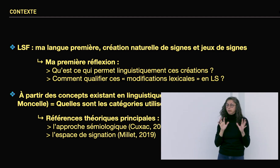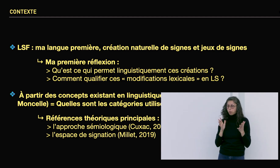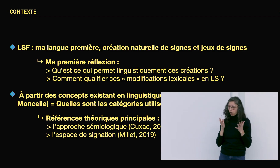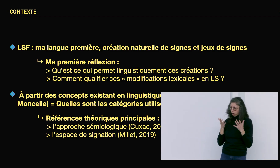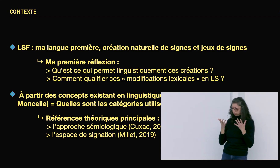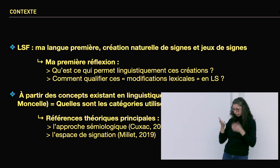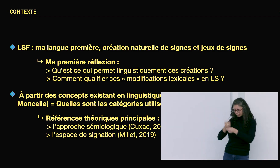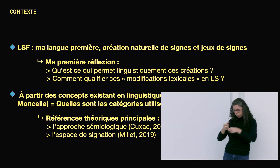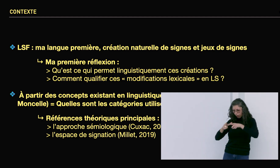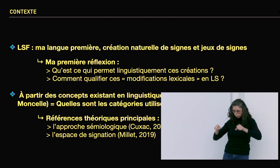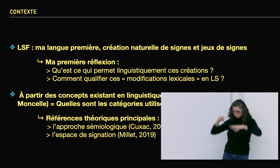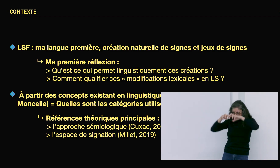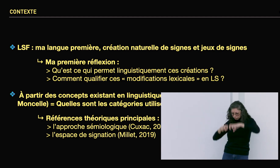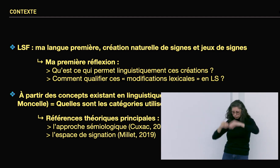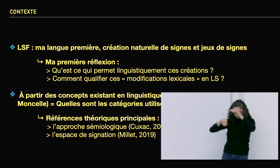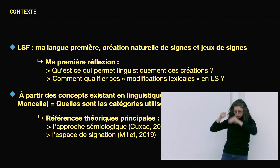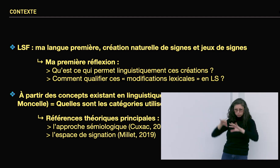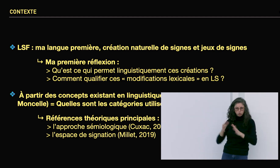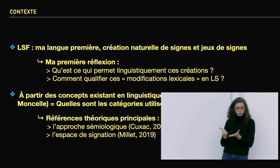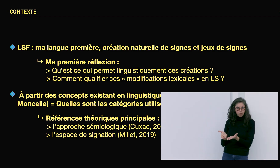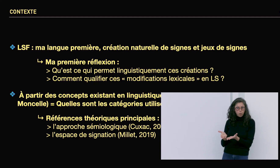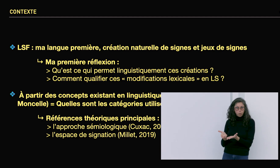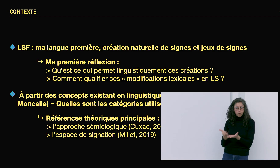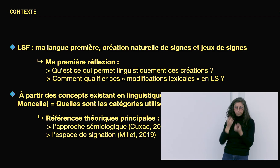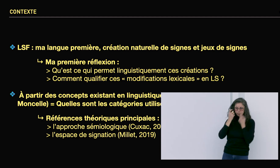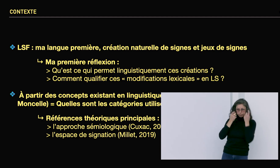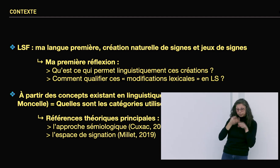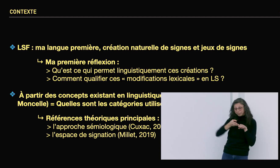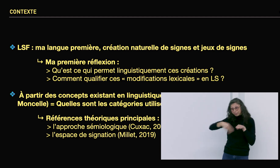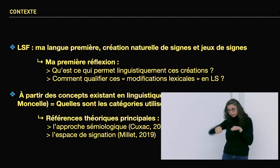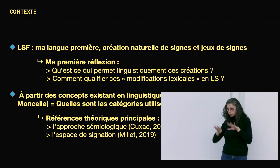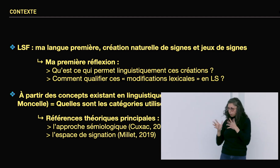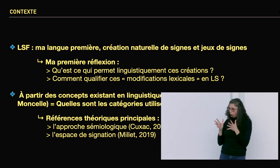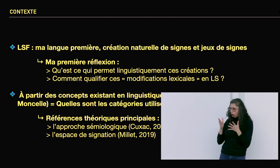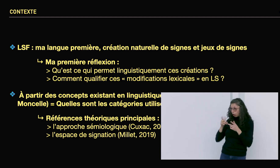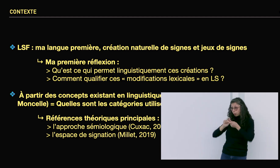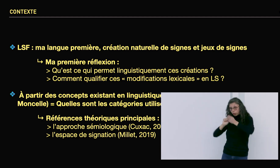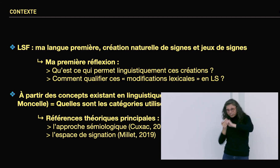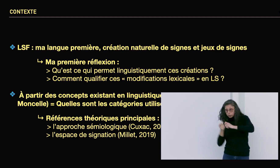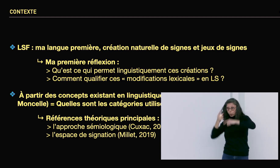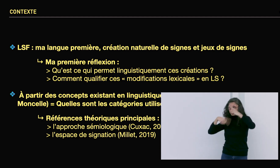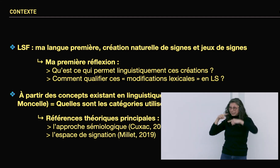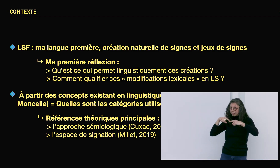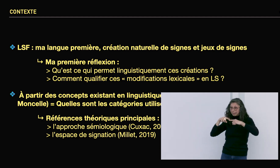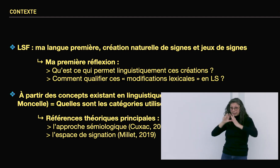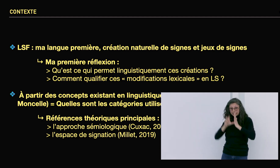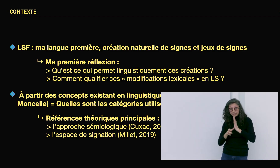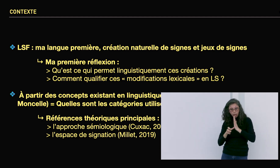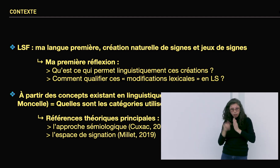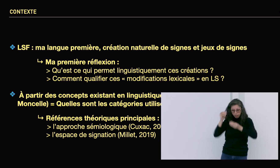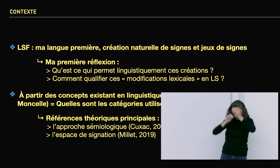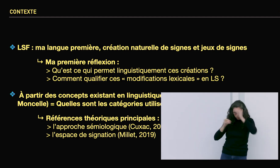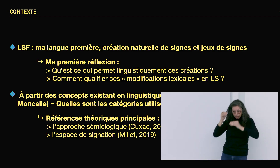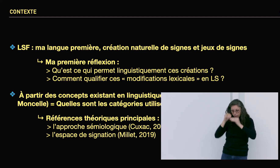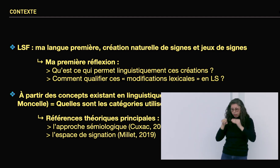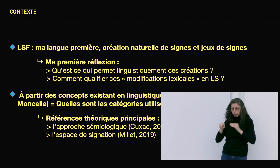plusieurs réflexions par rapport à cette langue. Je me suis dit effectivement il y a des créations linguistiques, mais comment arrivent ces créations linguistiques ? Il y a effectivement